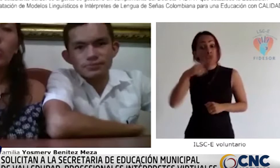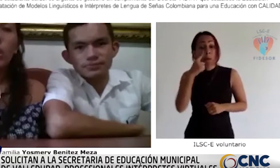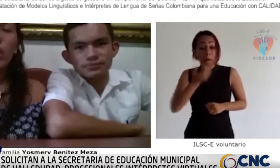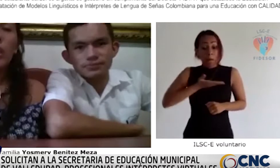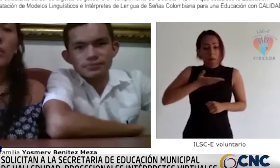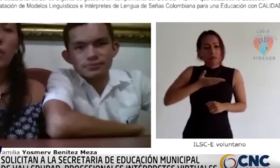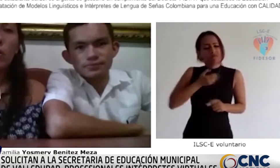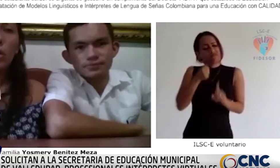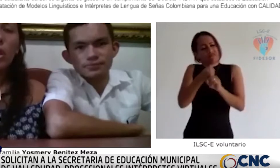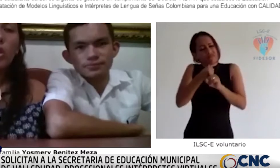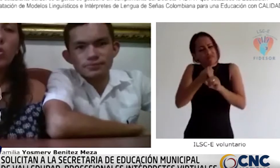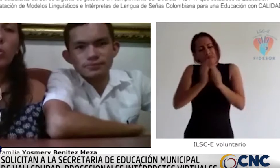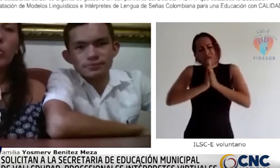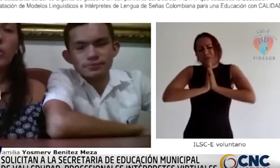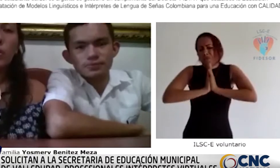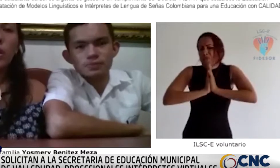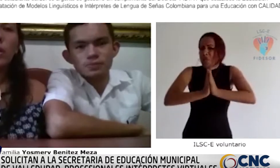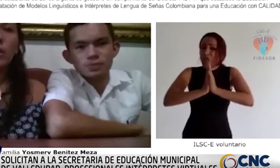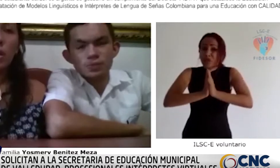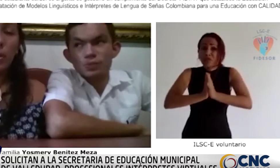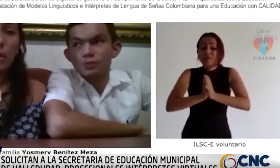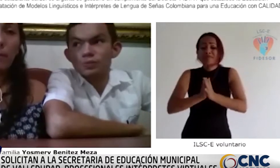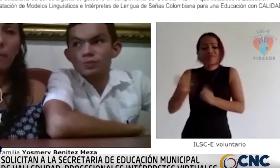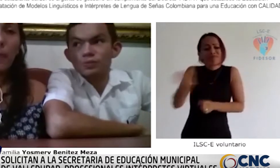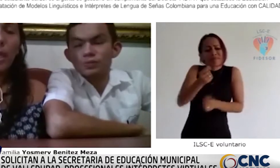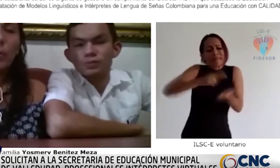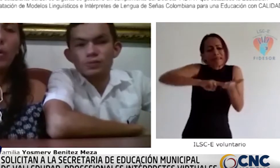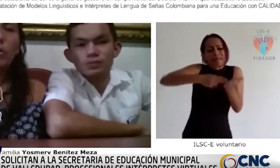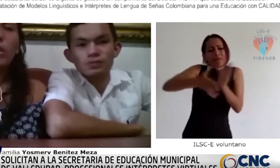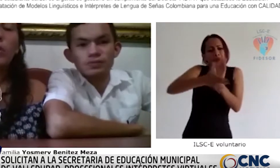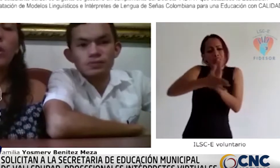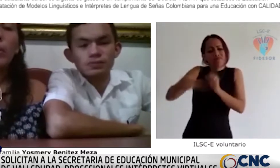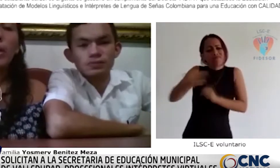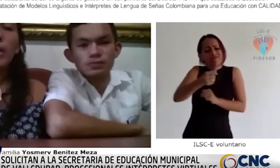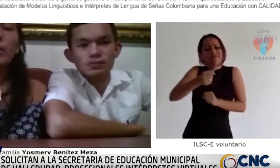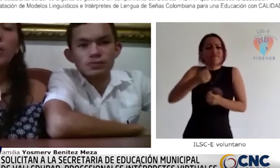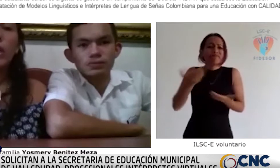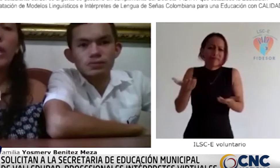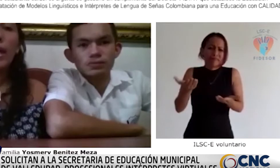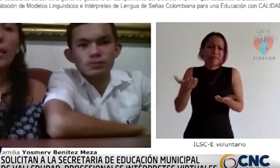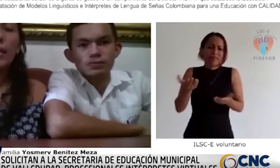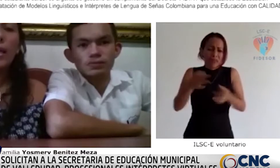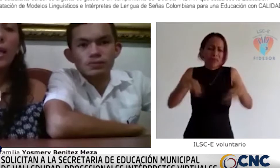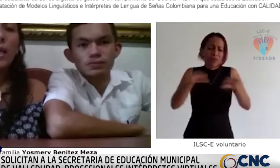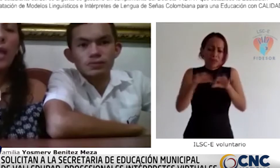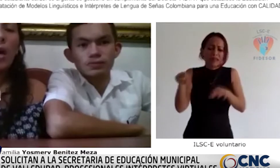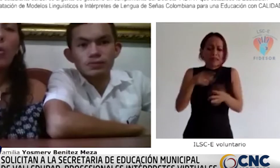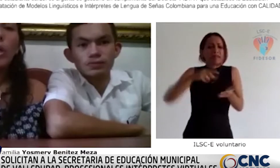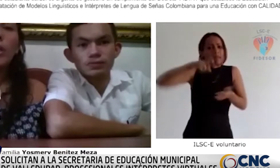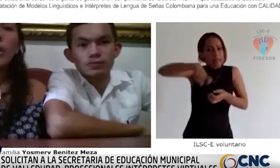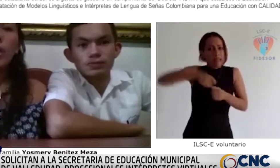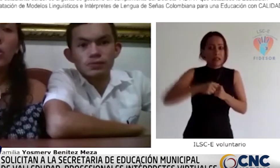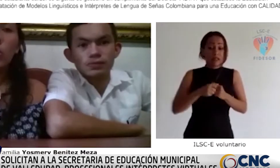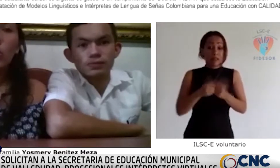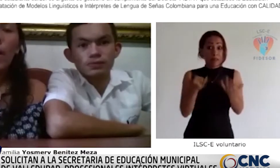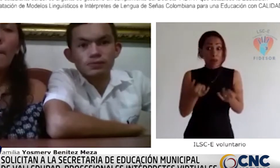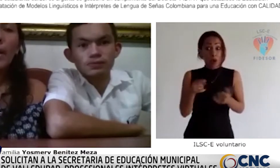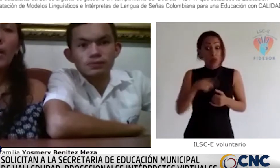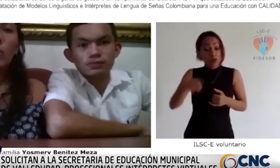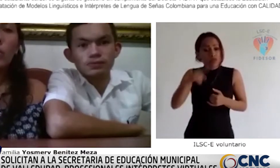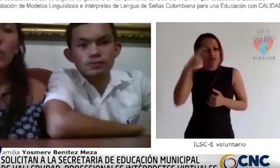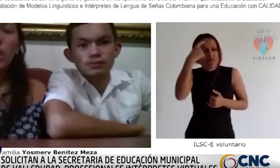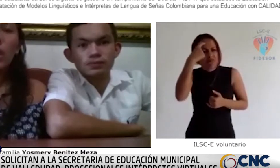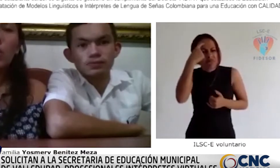queremos que usted le gestione sus profesores de intérprete. Bueno, de todas maneras, señor alcalde, le dejamos la inquietud